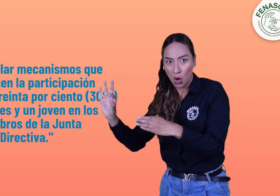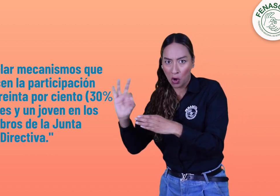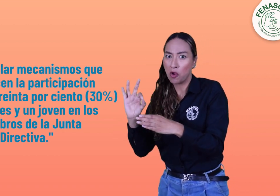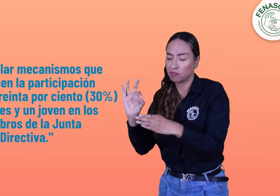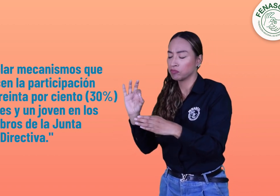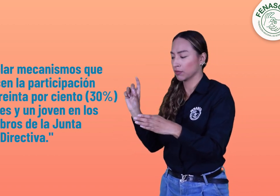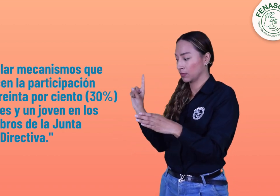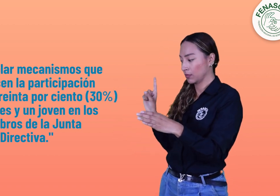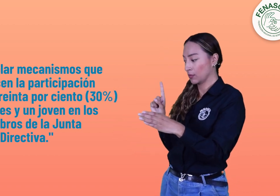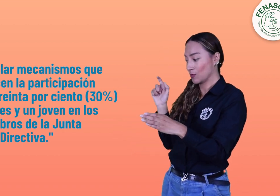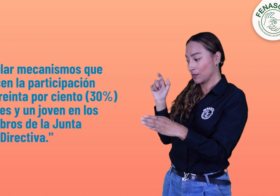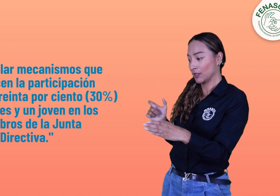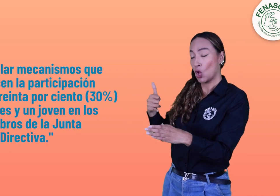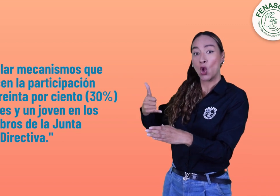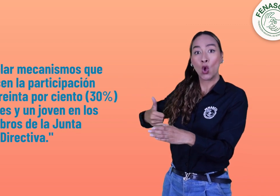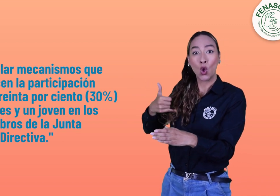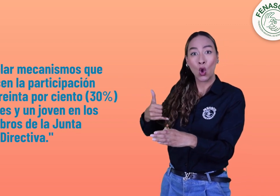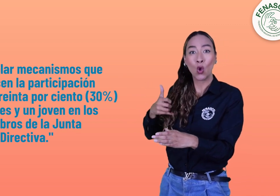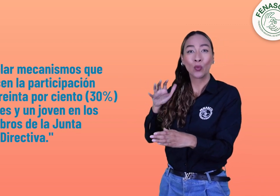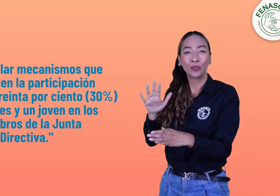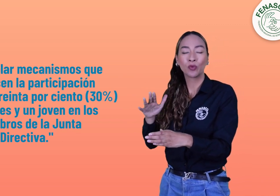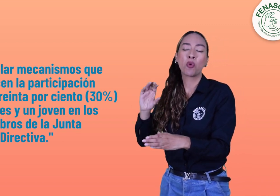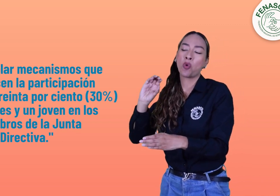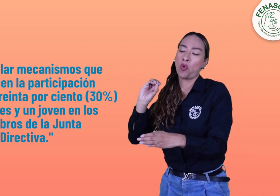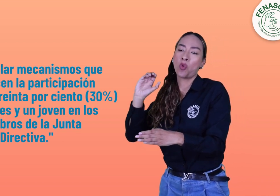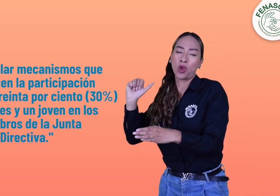Menciona que se deben hacer acciones para que esto suceda.